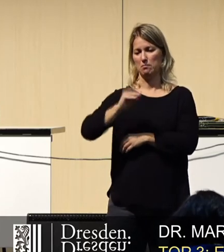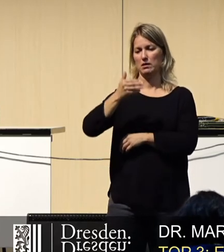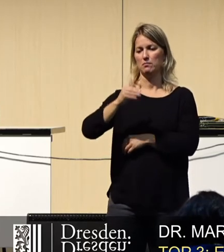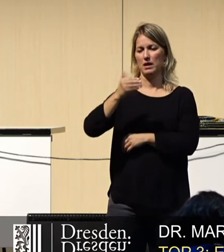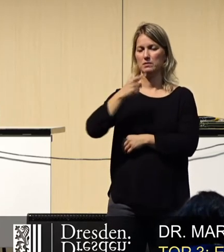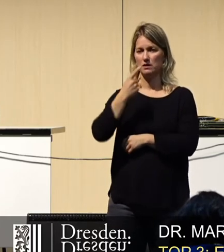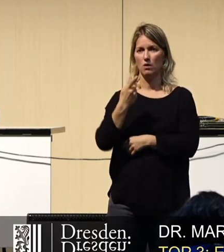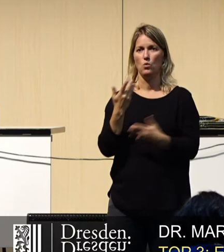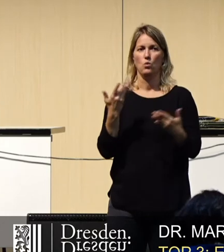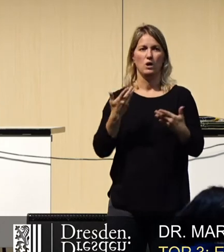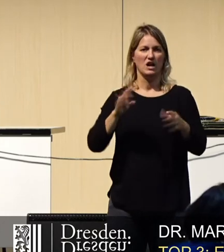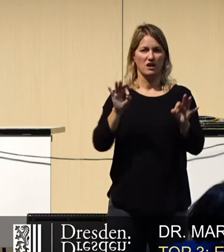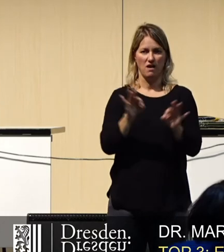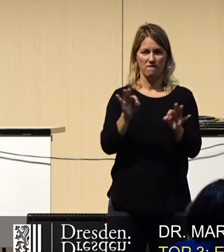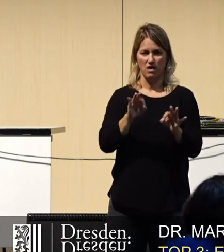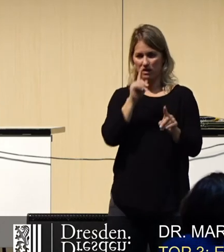Gefahr.